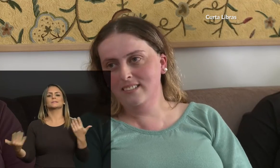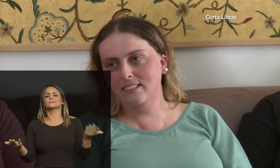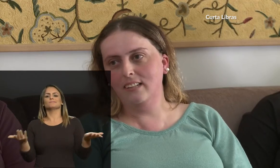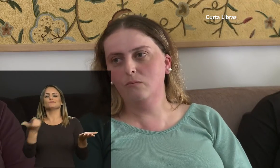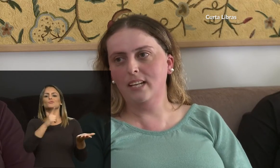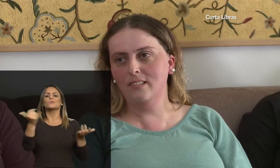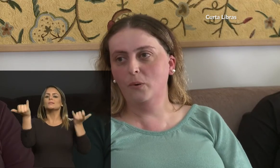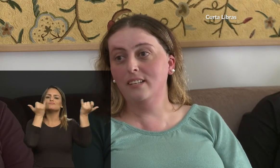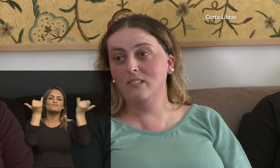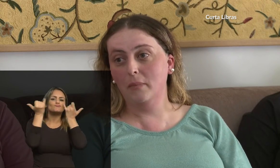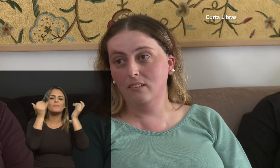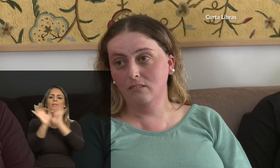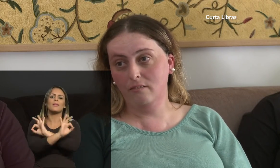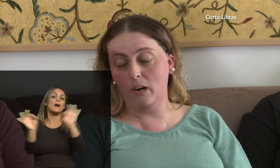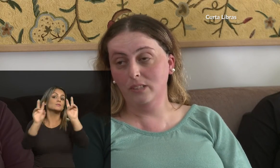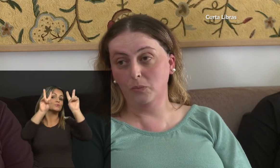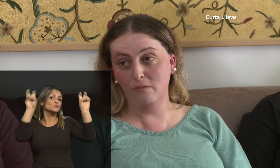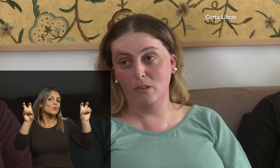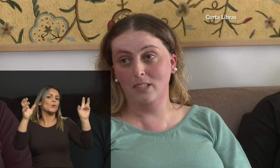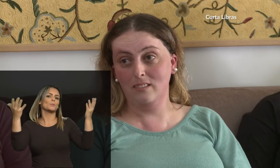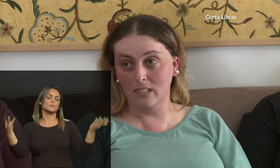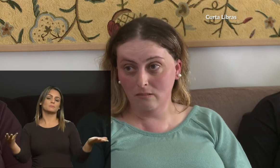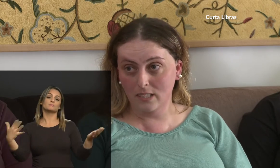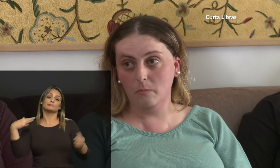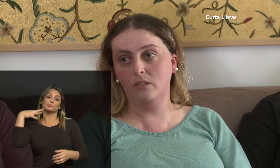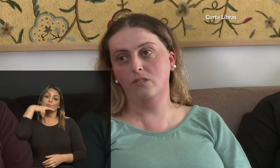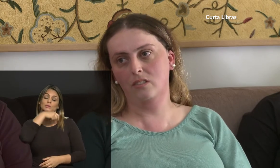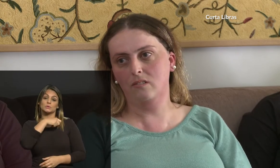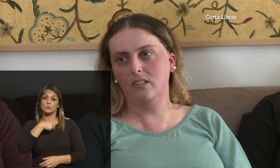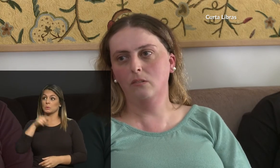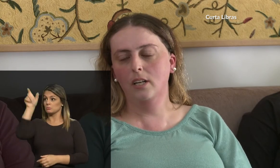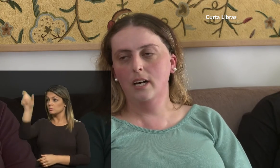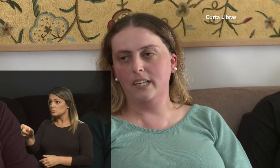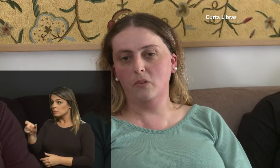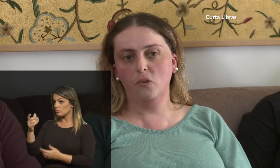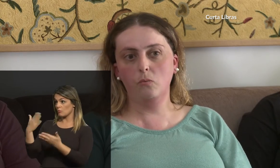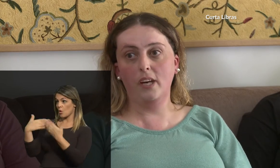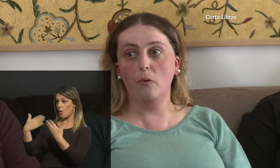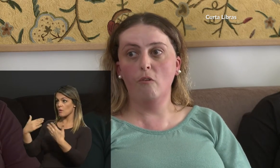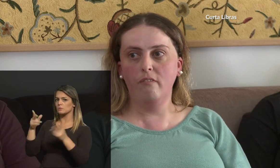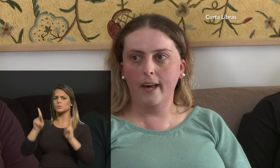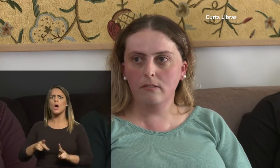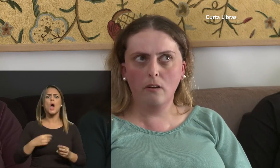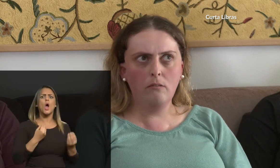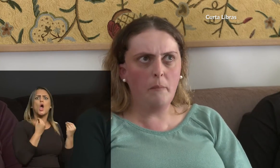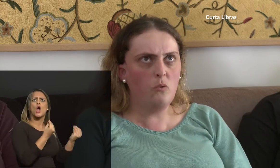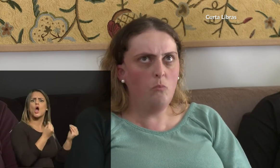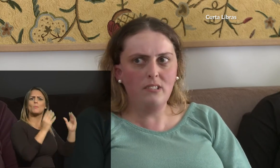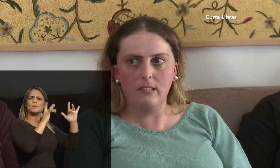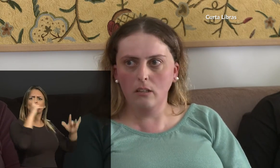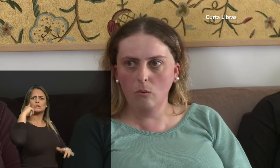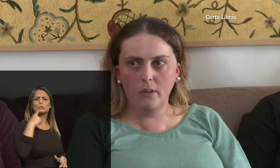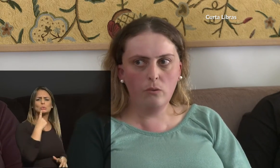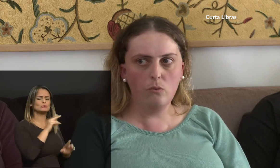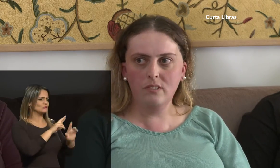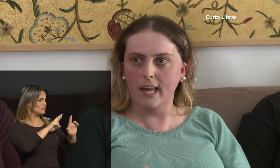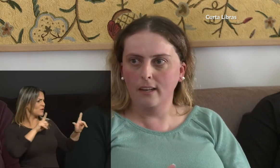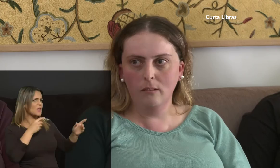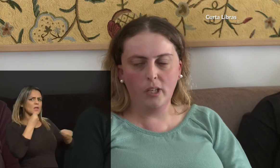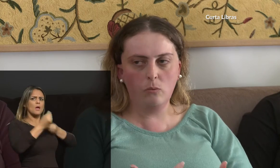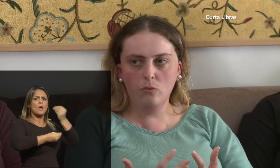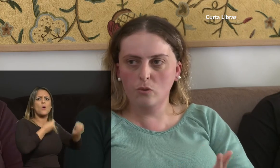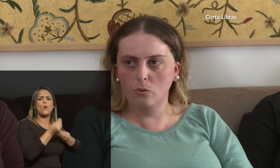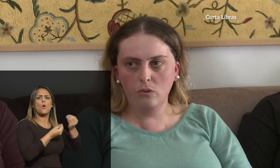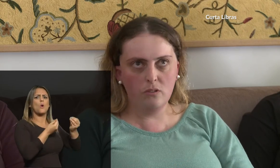não conhecem, não tem esse conhecimento, falta muita informação a respeito disso. Então, as pessoas com quem eu converso falam, mas como assim, como é que tu